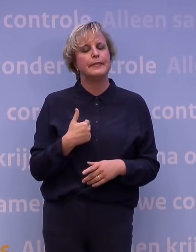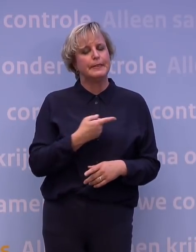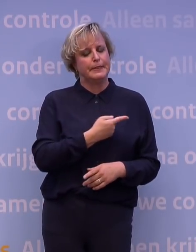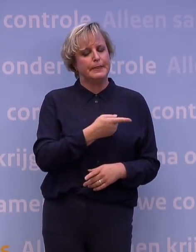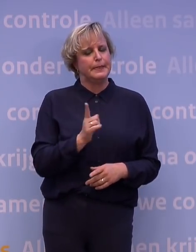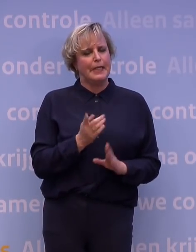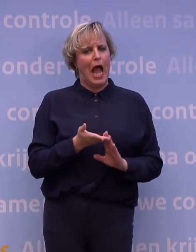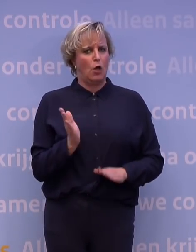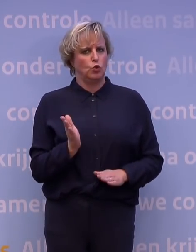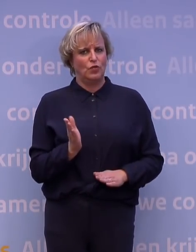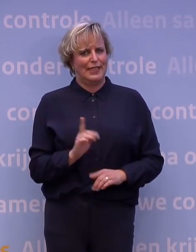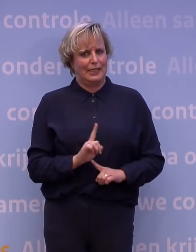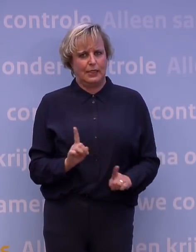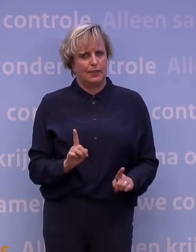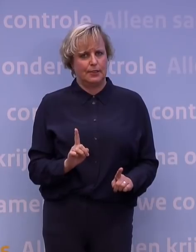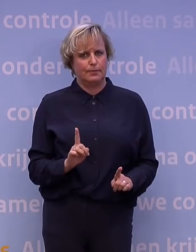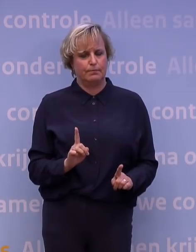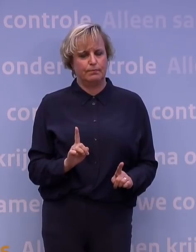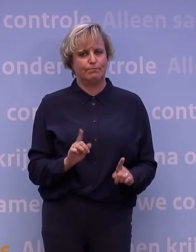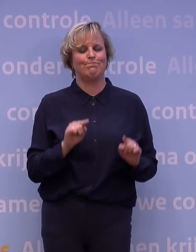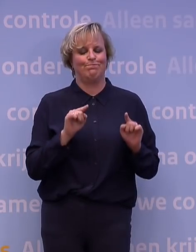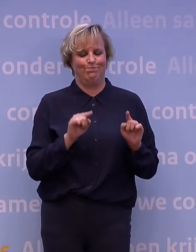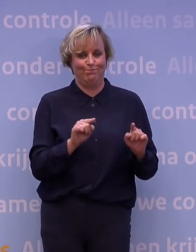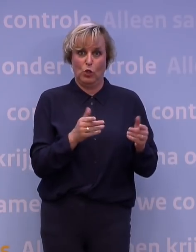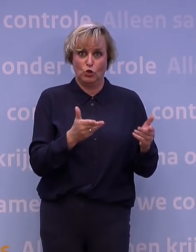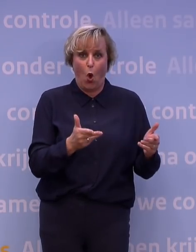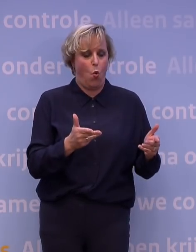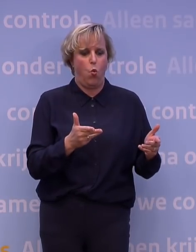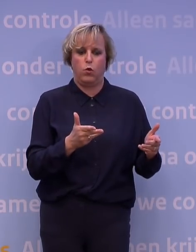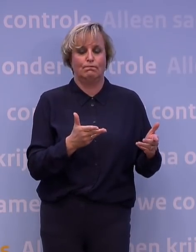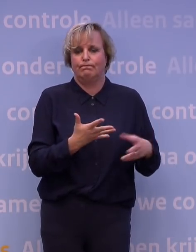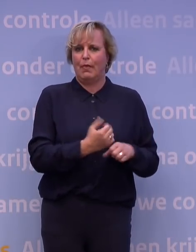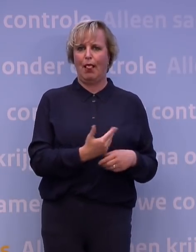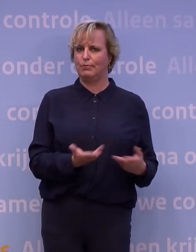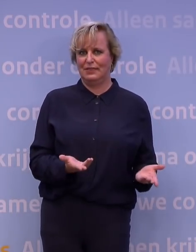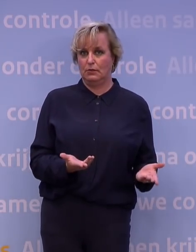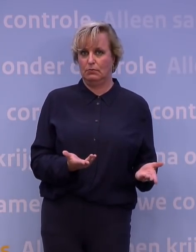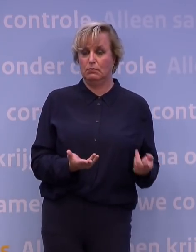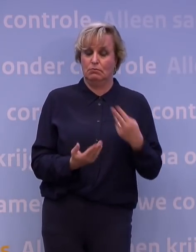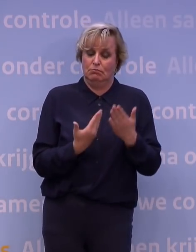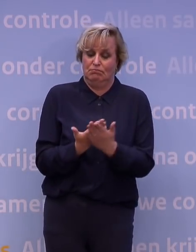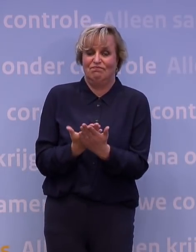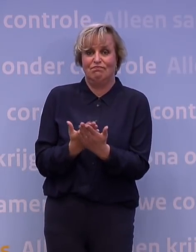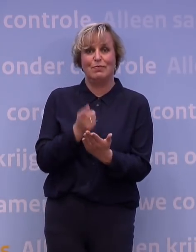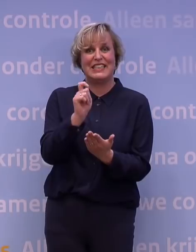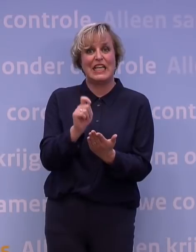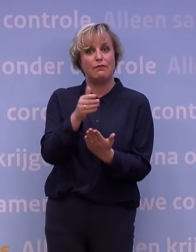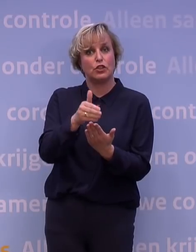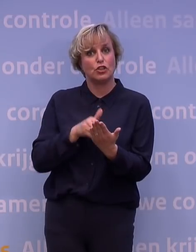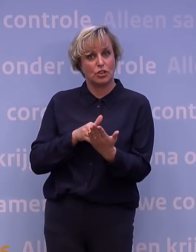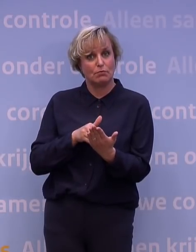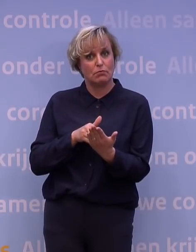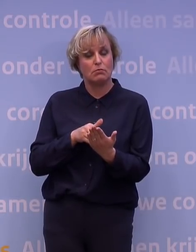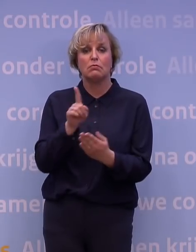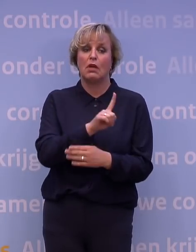geen uitzonderingen. En dan wordt het dweilen met de kraan open. En dat zien we terug in de cijfers. In de optelsom